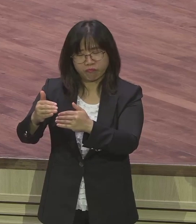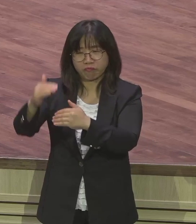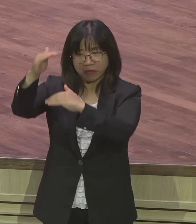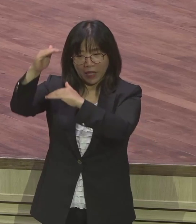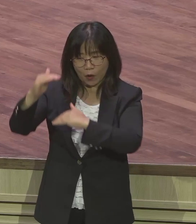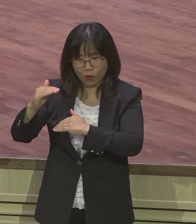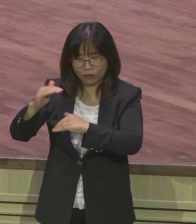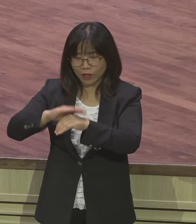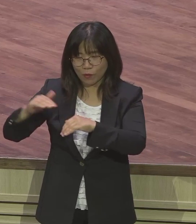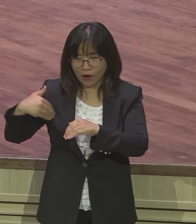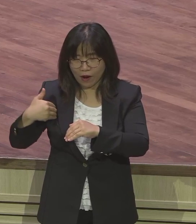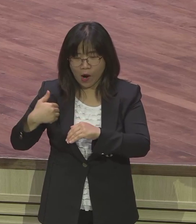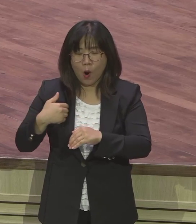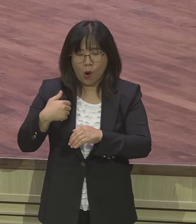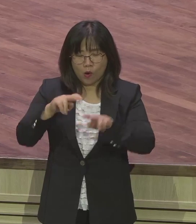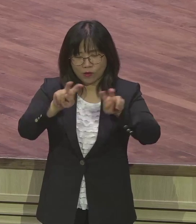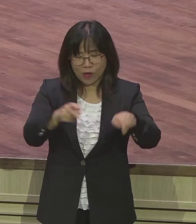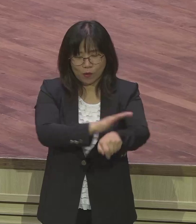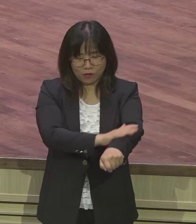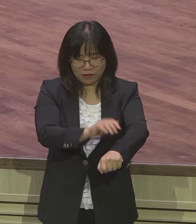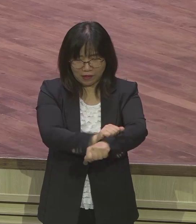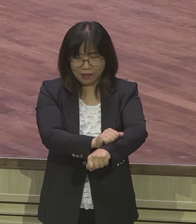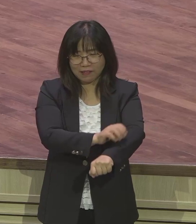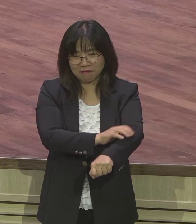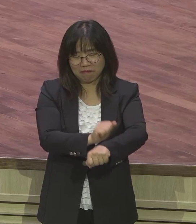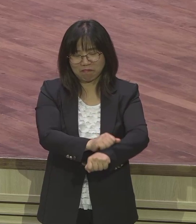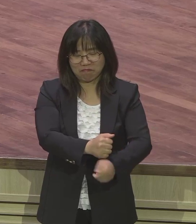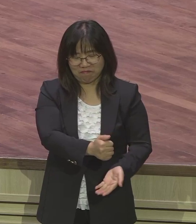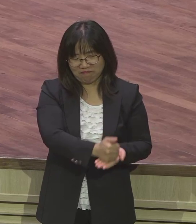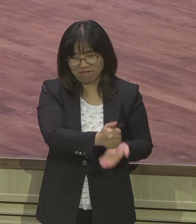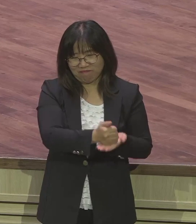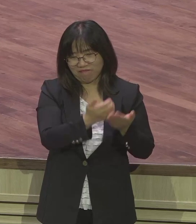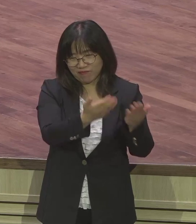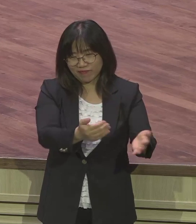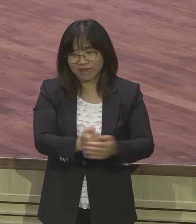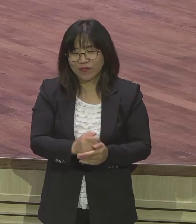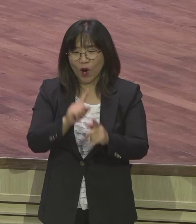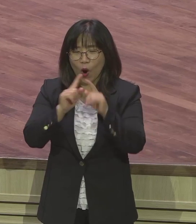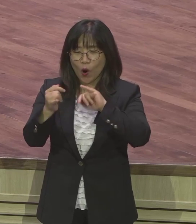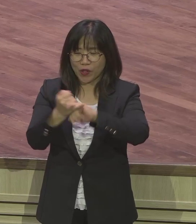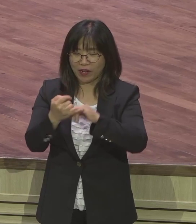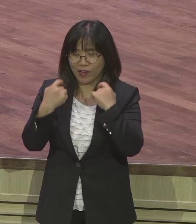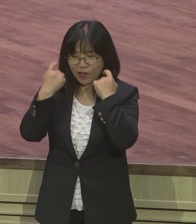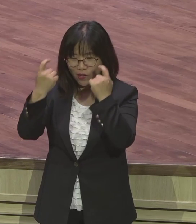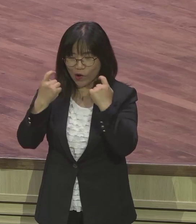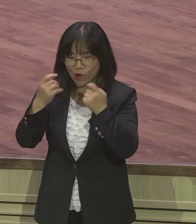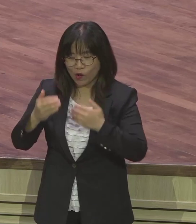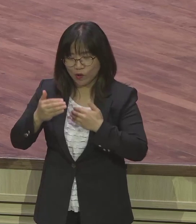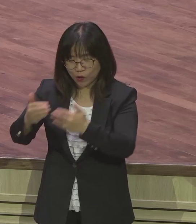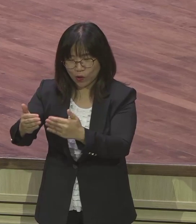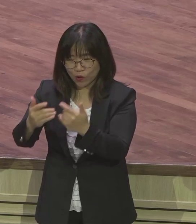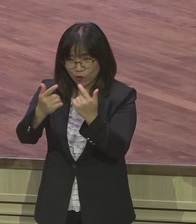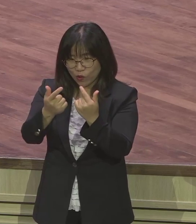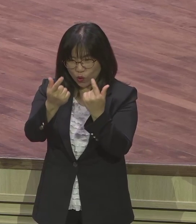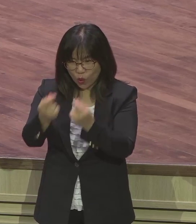제목은 잘 잡았다 은약의 여정이다 내가 설교하려고 했는데 똑같이 적어놔서 보니까 은약의 여정